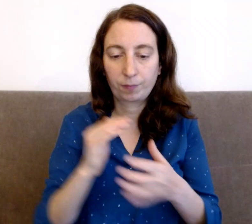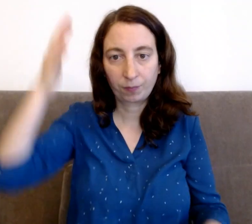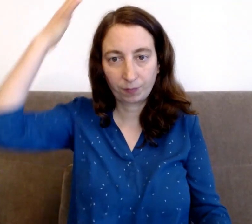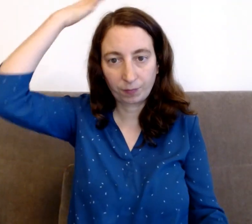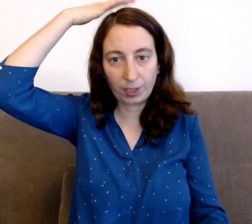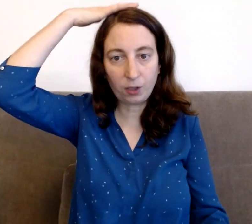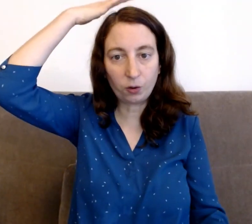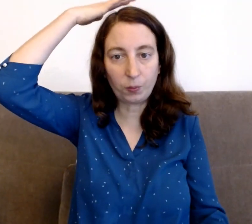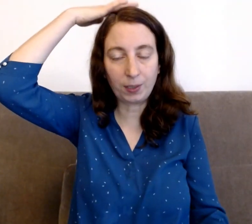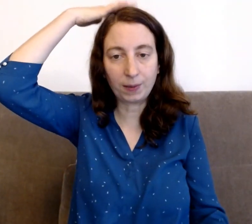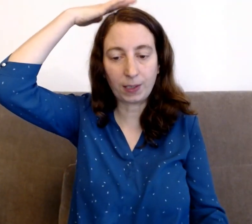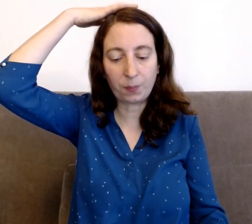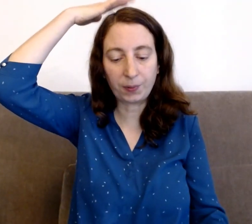Qui je suis sans cette pensée.